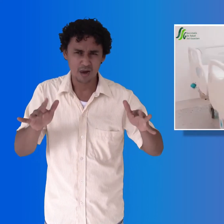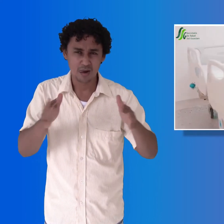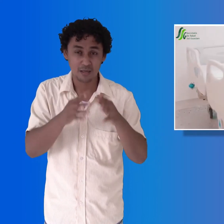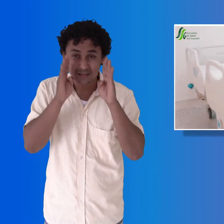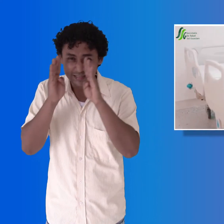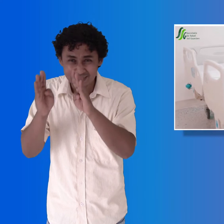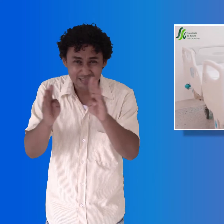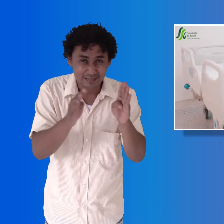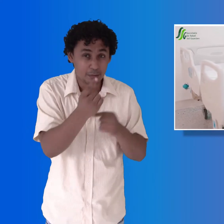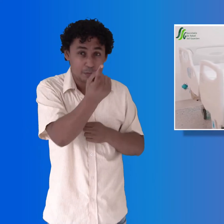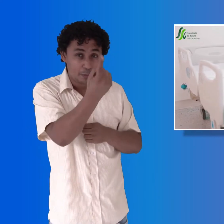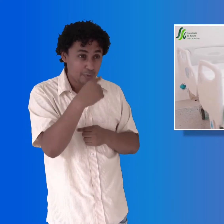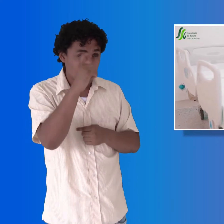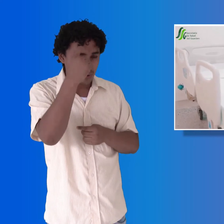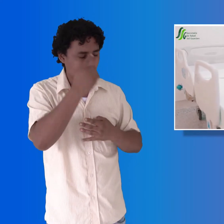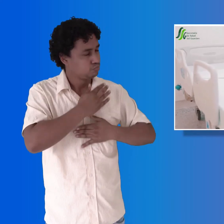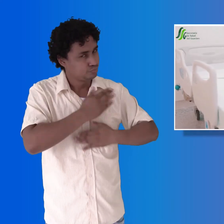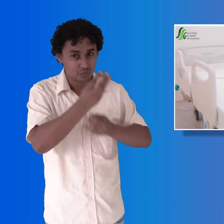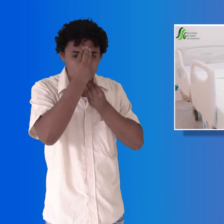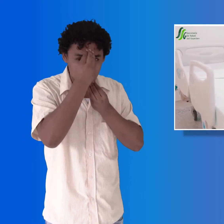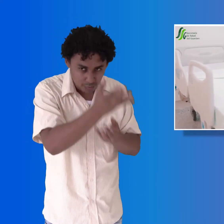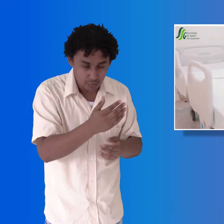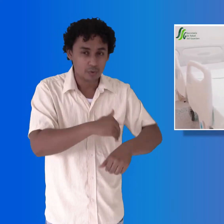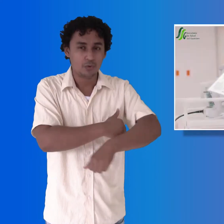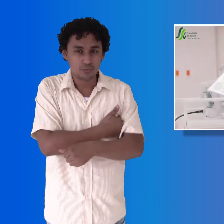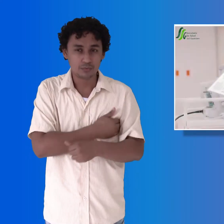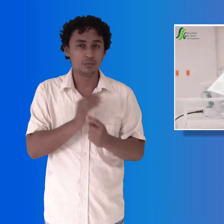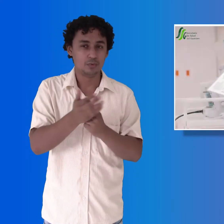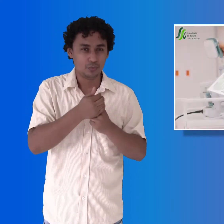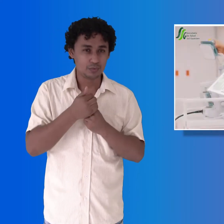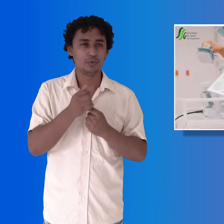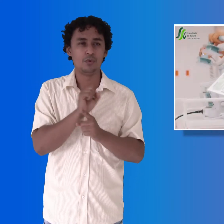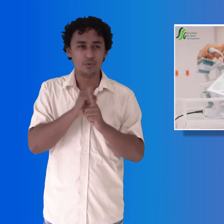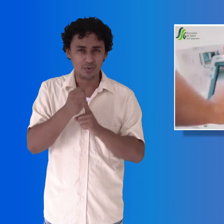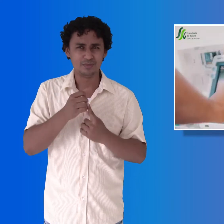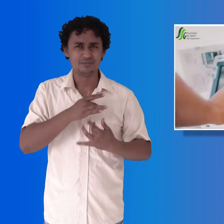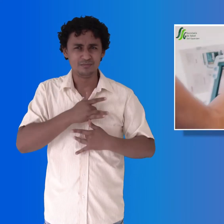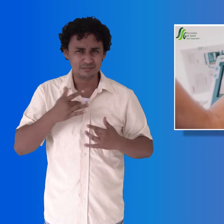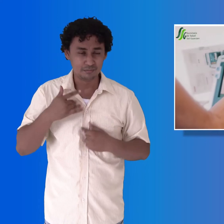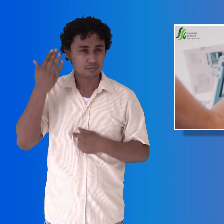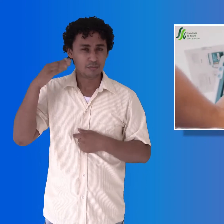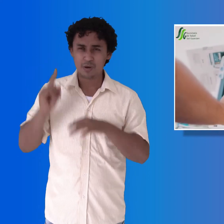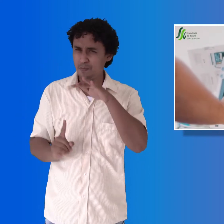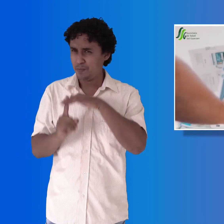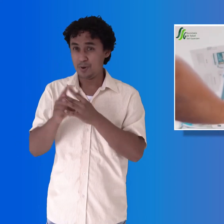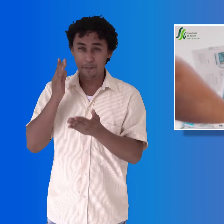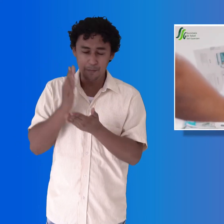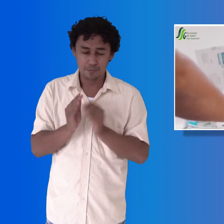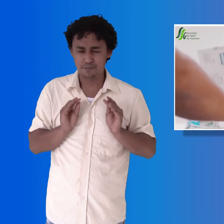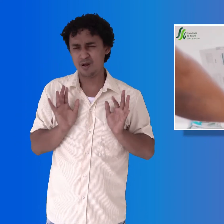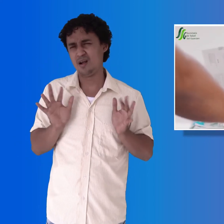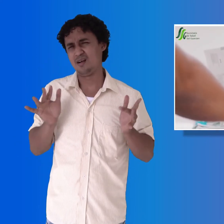del Ministerio de Protección Social. Cuando empezamos la pandemia, se hizo la proyección de cuántos pacientes podían ser